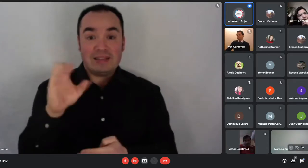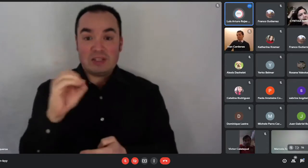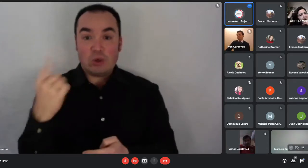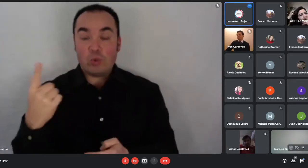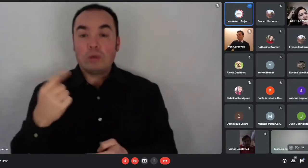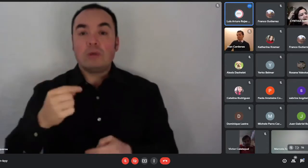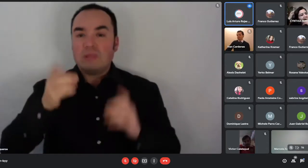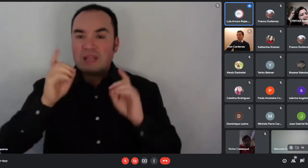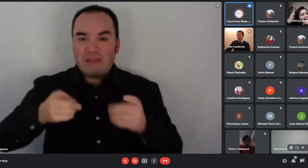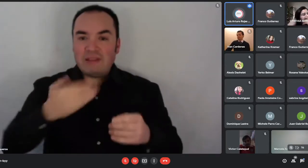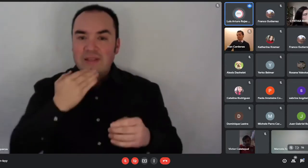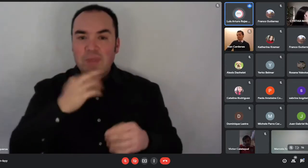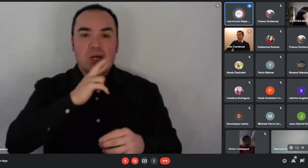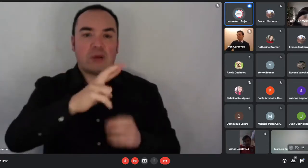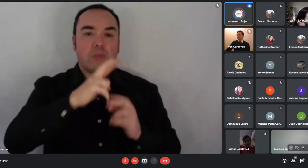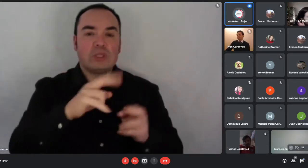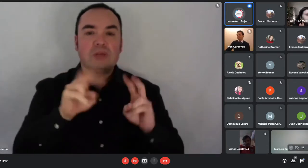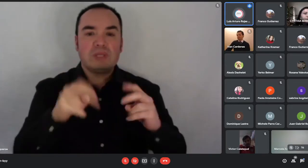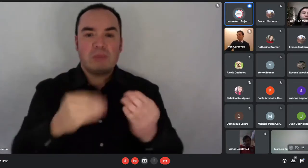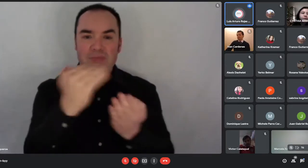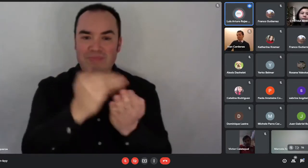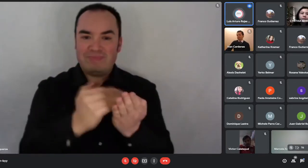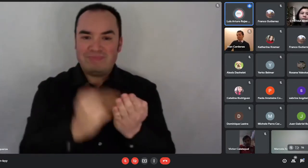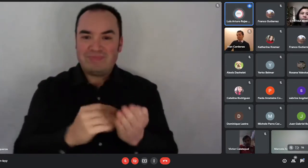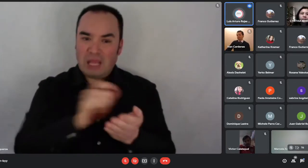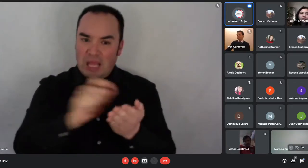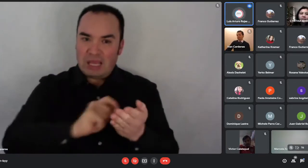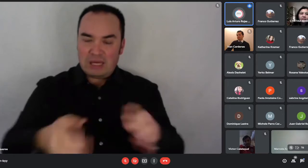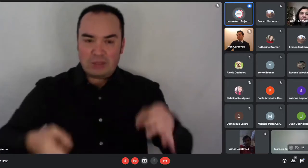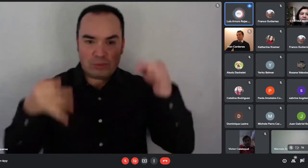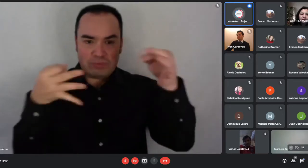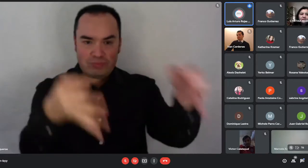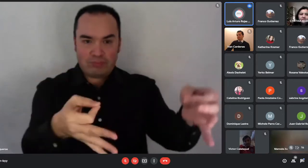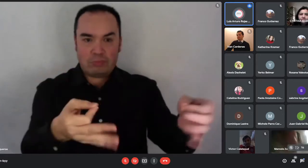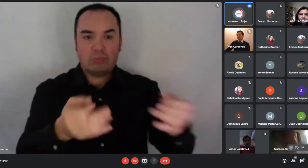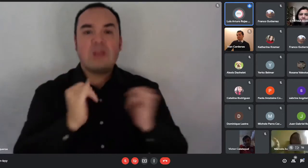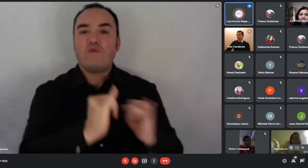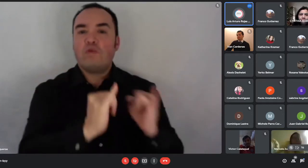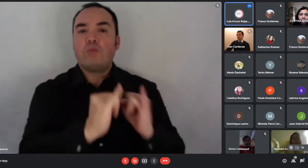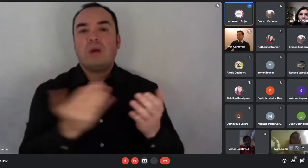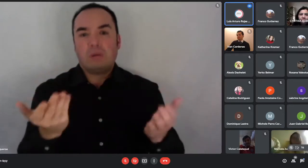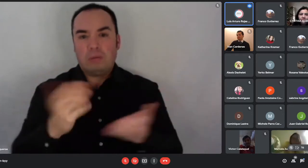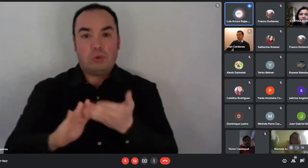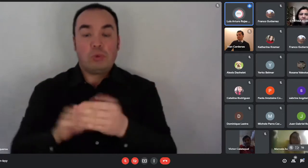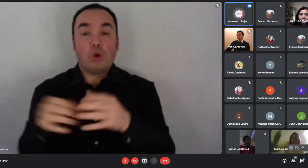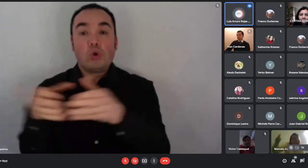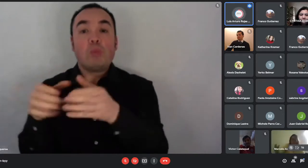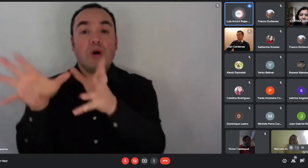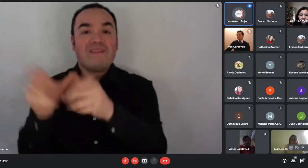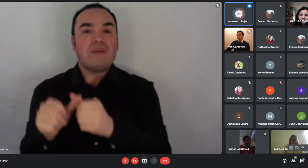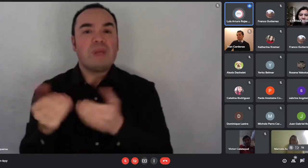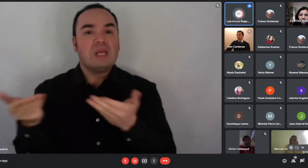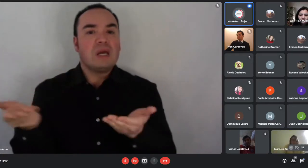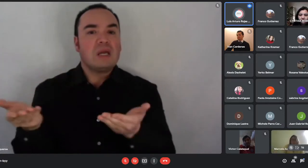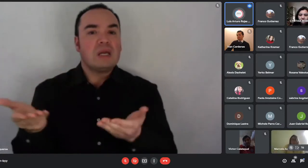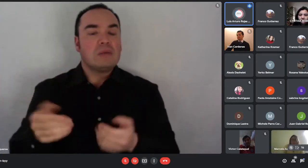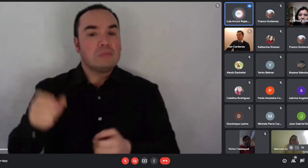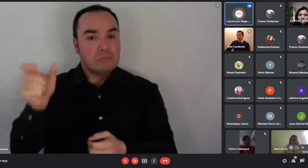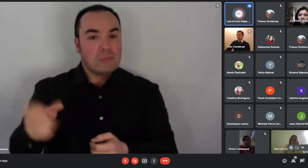familiar, en donde la persona o el postulante va a señalar en un formulario, ya sea un formulario físico o un